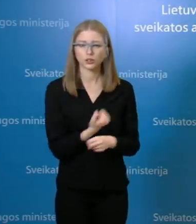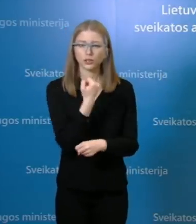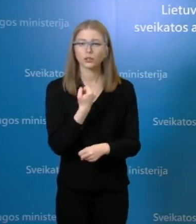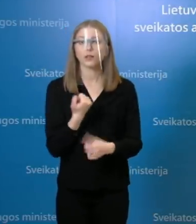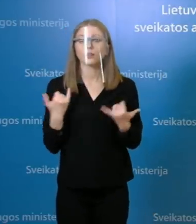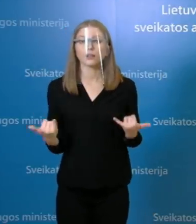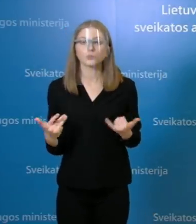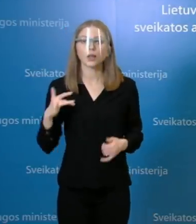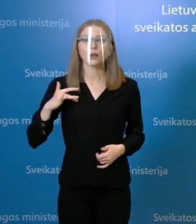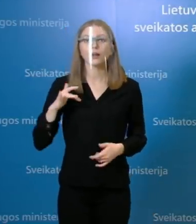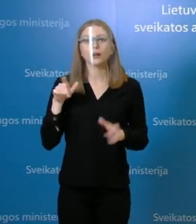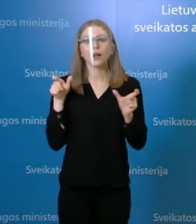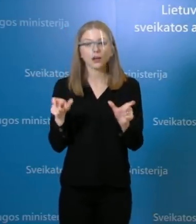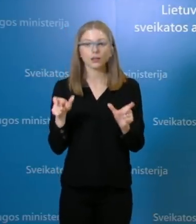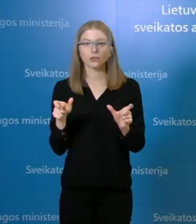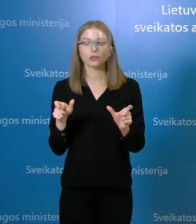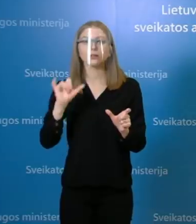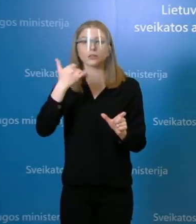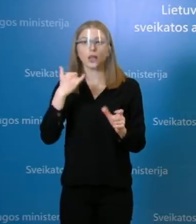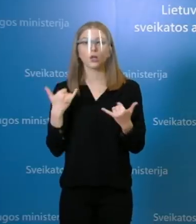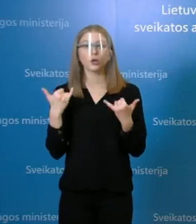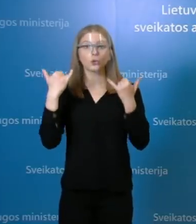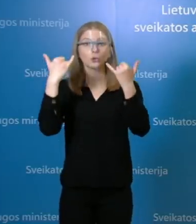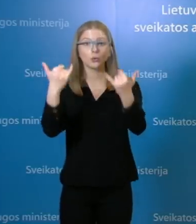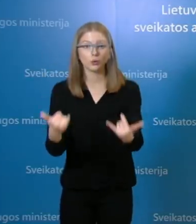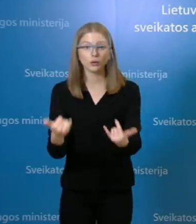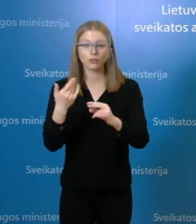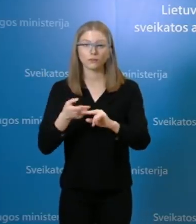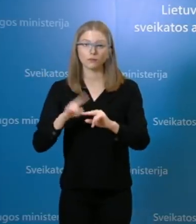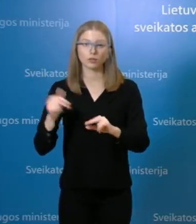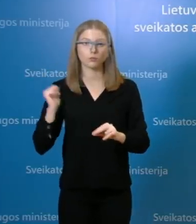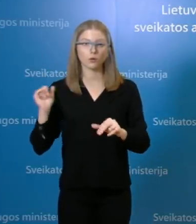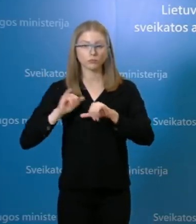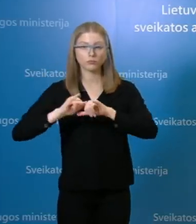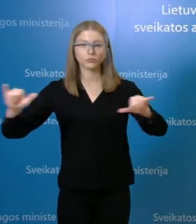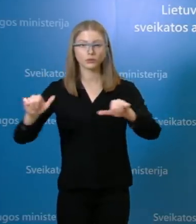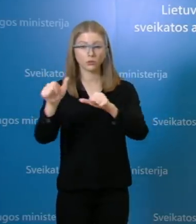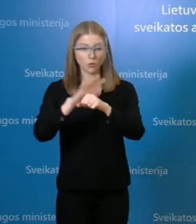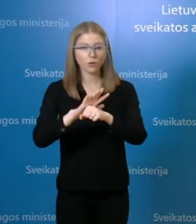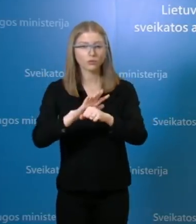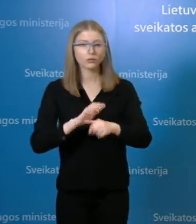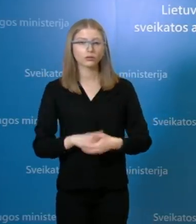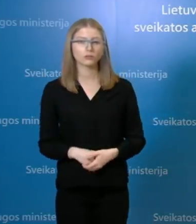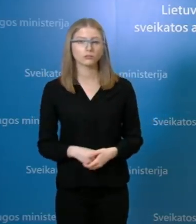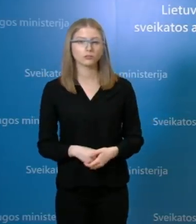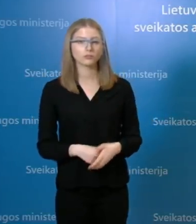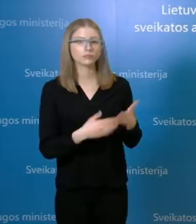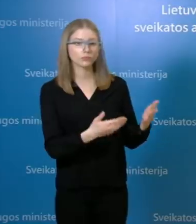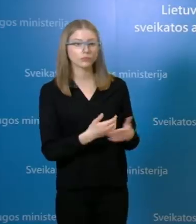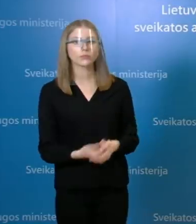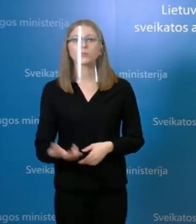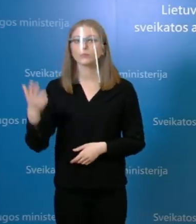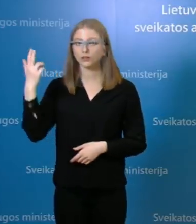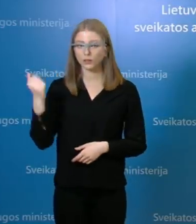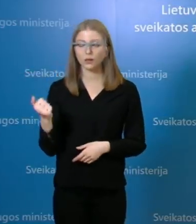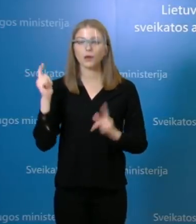yra švelinamas ir tas padedėjimas yra natūraliai atsiradęs. Ačiū, tik vienas klausimas. Dėkuoju, tai iš tikrųjų taip, tie atvejai yra